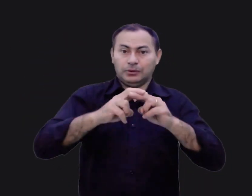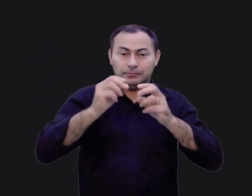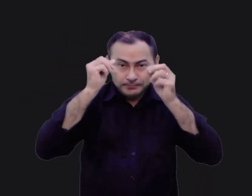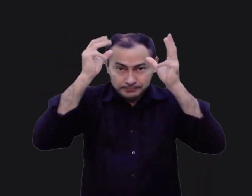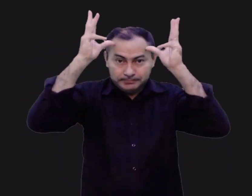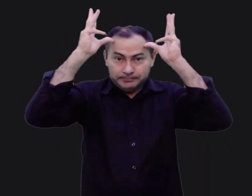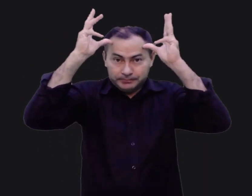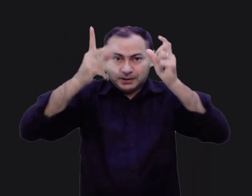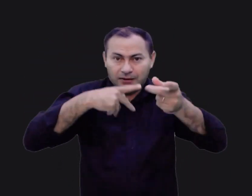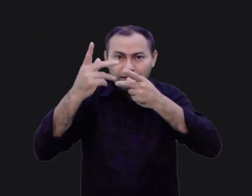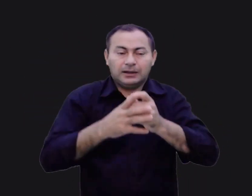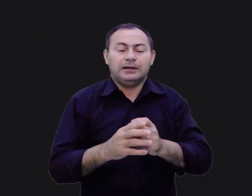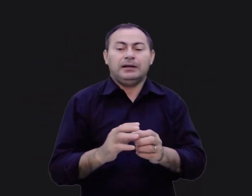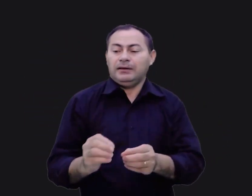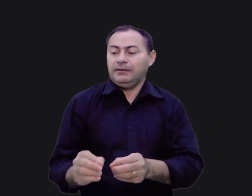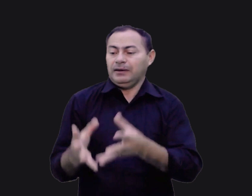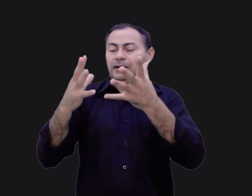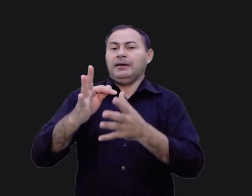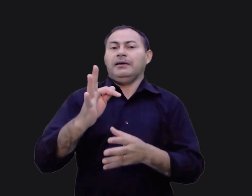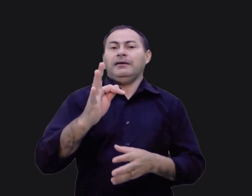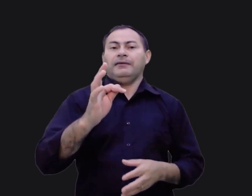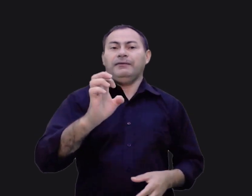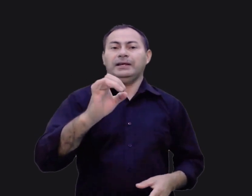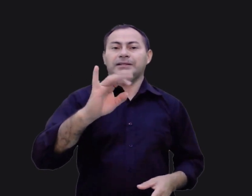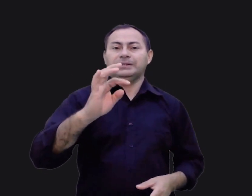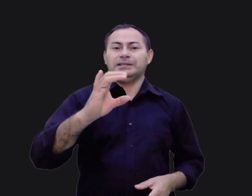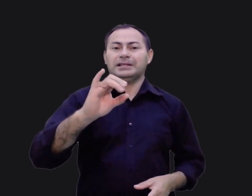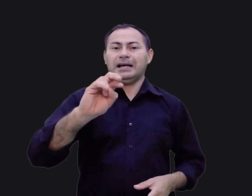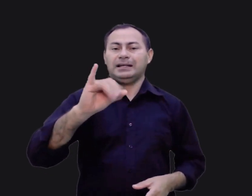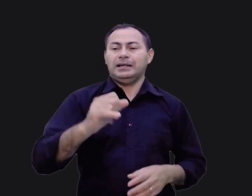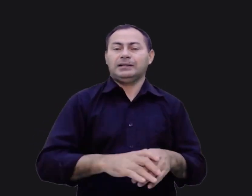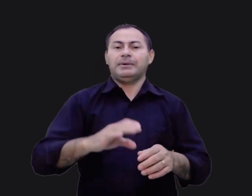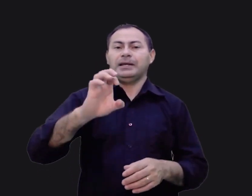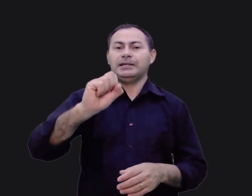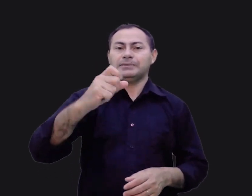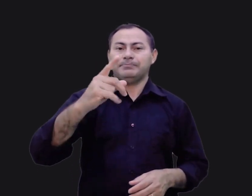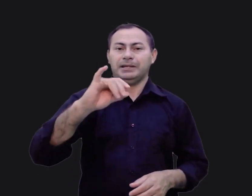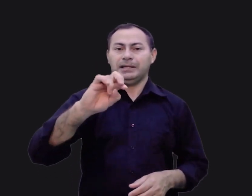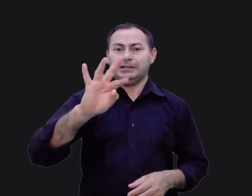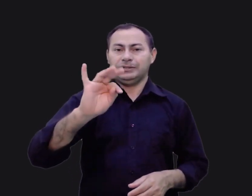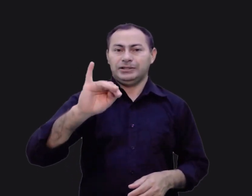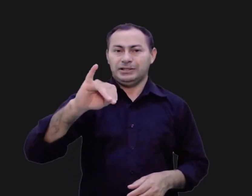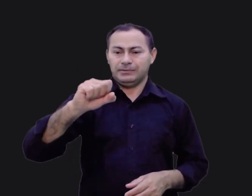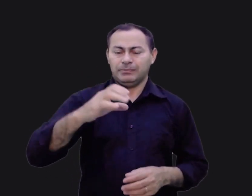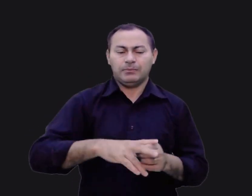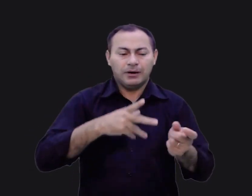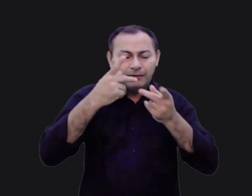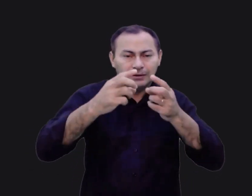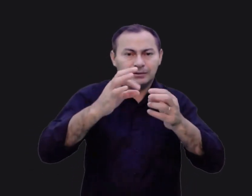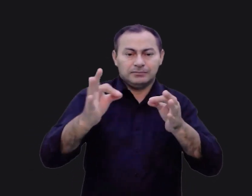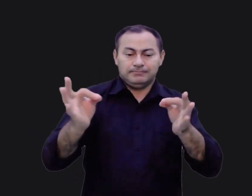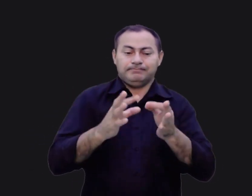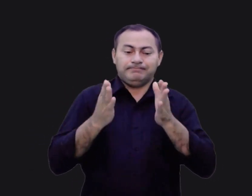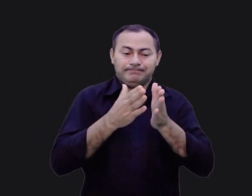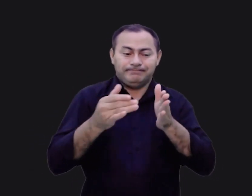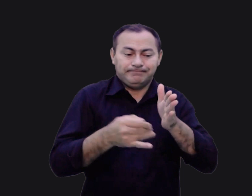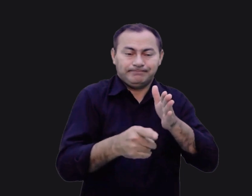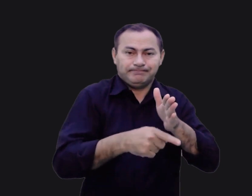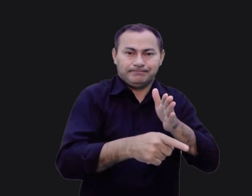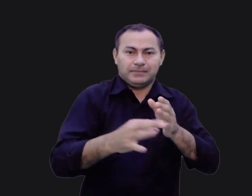alerta tão enfaticamente sobre feitiçaria e espiritismo e tantas outras coisas que têm a ver com a dimensão espiritual, mas não